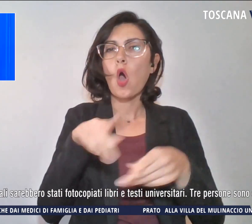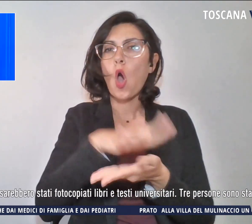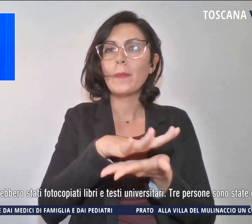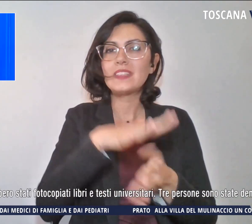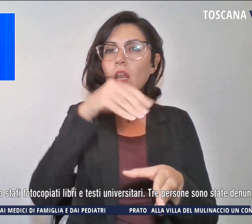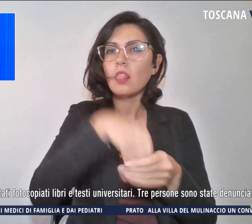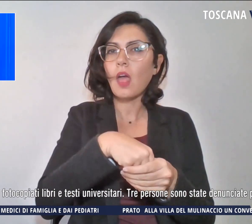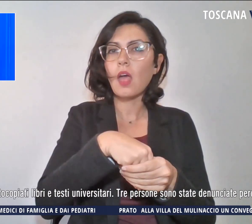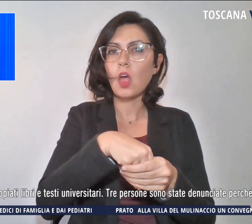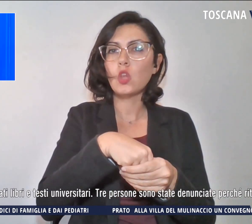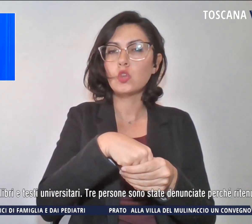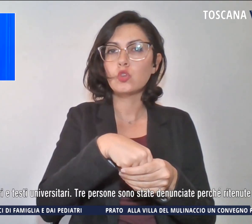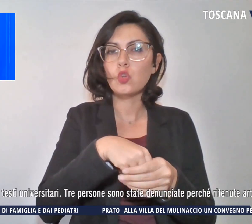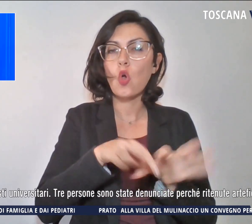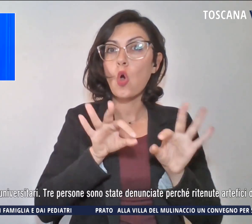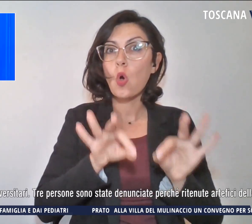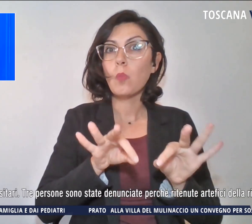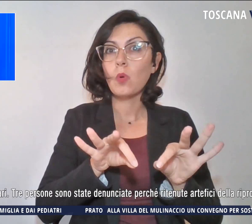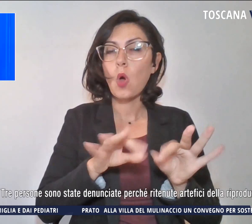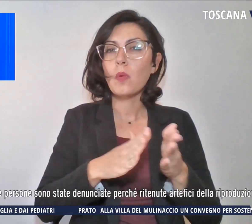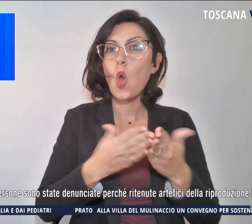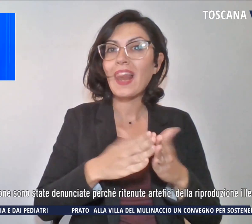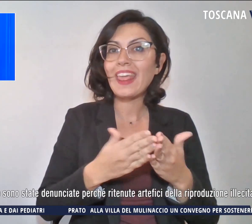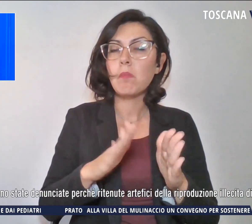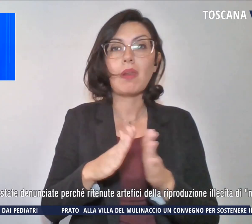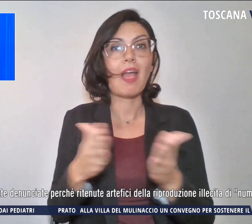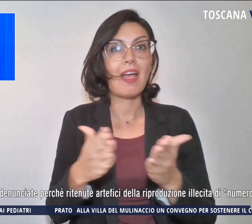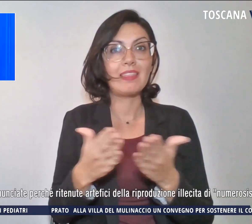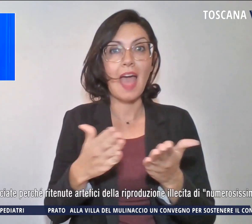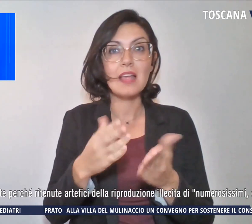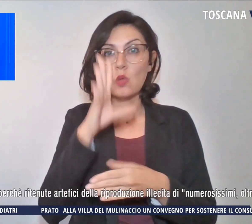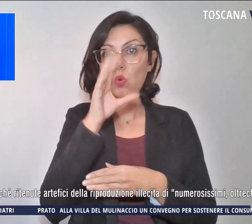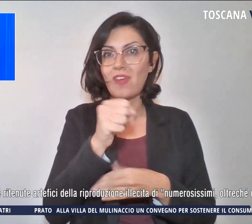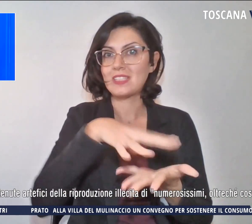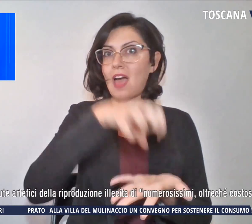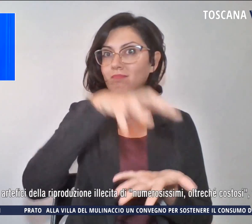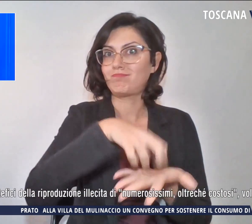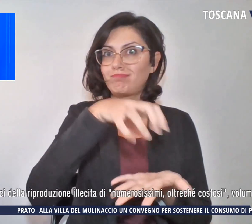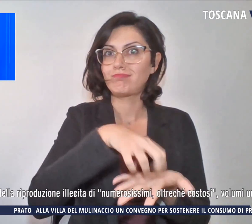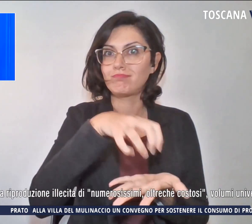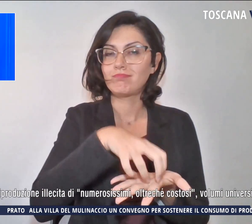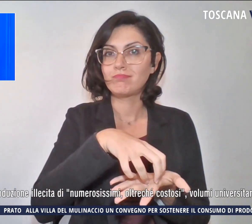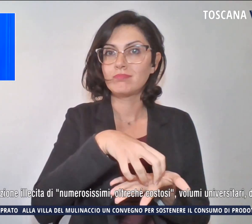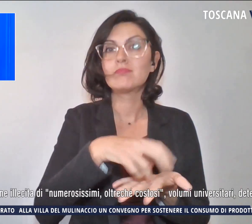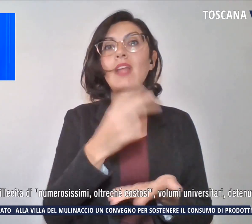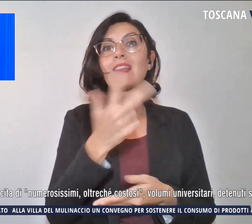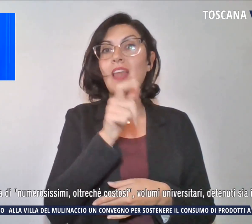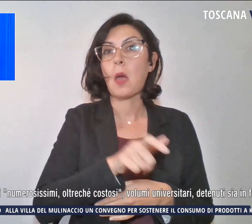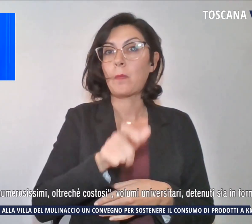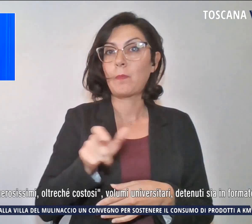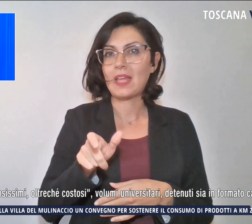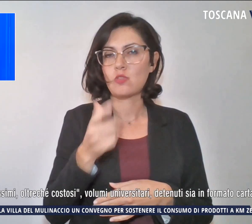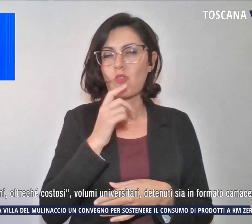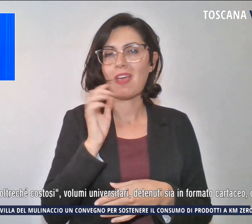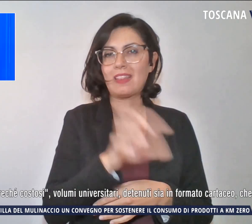fotocopiati libri e testi universitari. Tre persone sono state denunciate